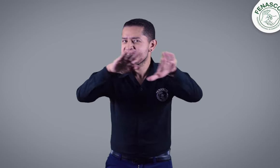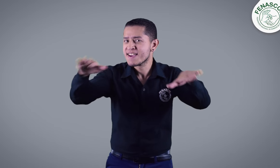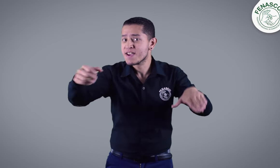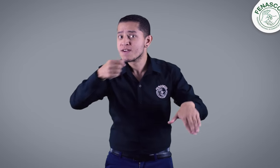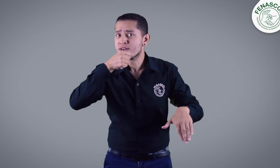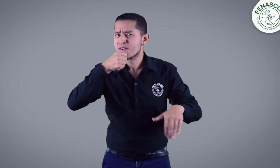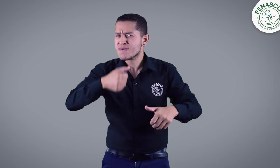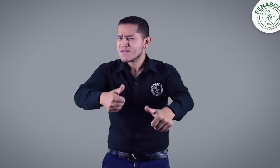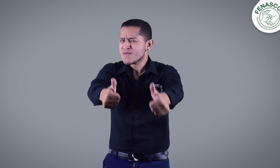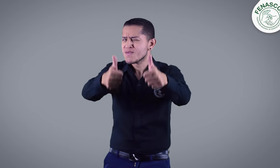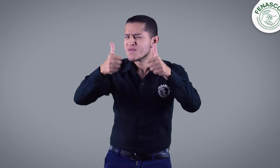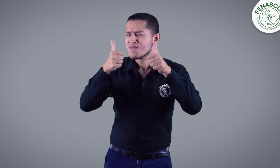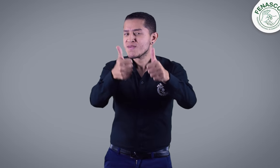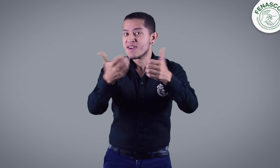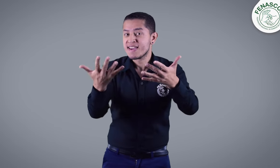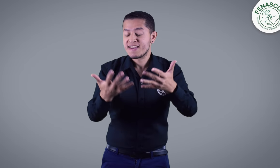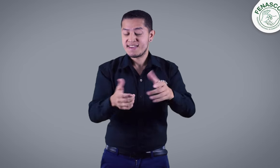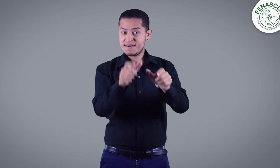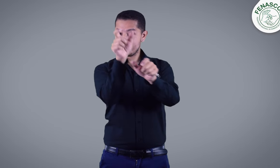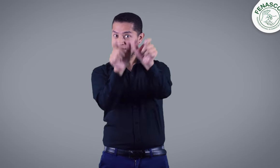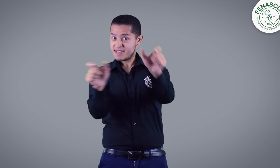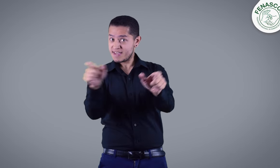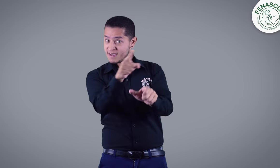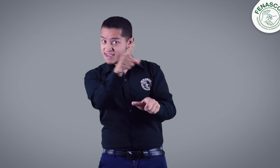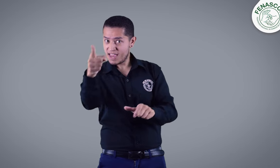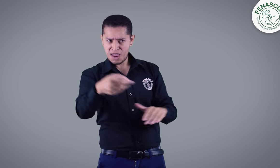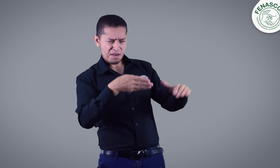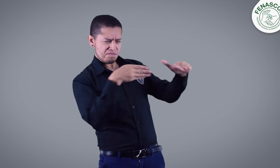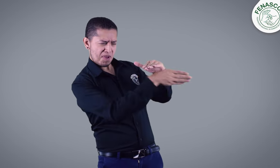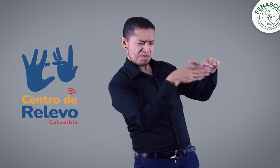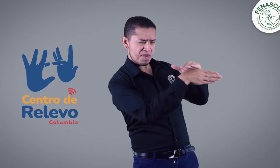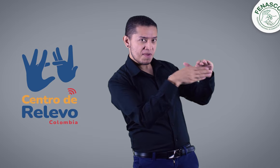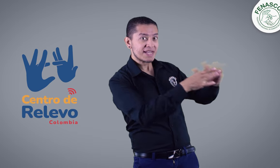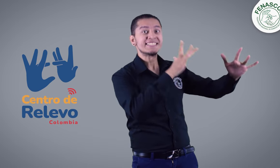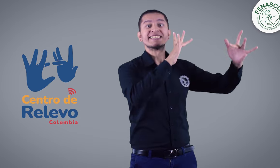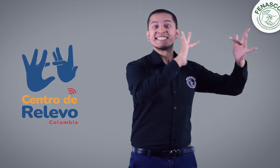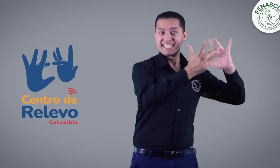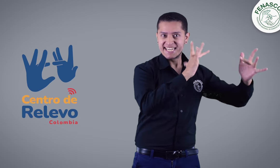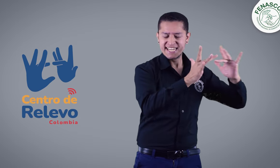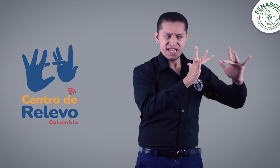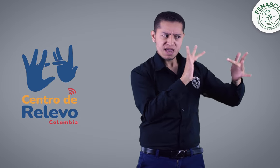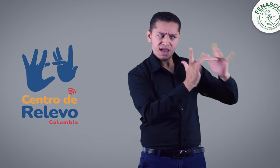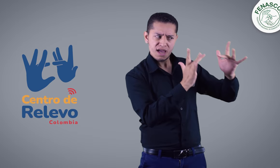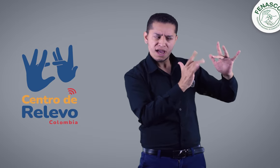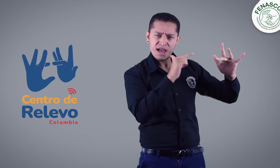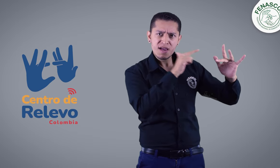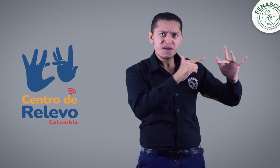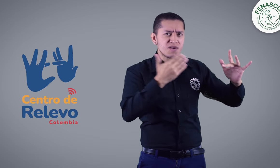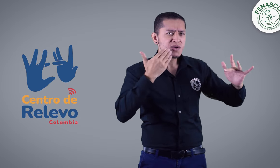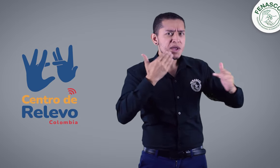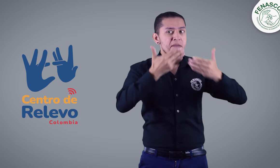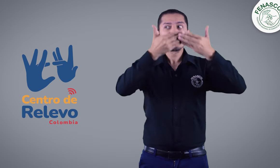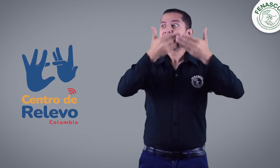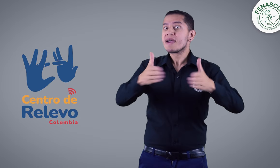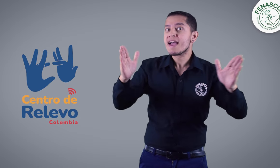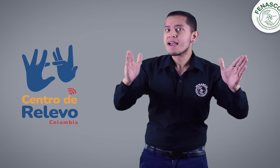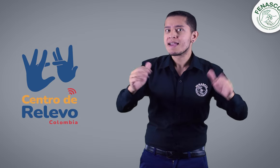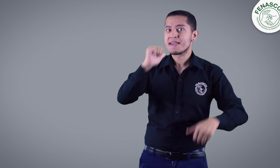Compartimos una buena noticia para todas las personas usuarias del Centro de Relevo. Mañana